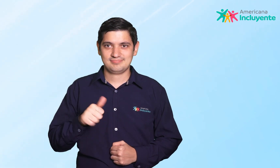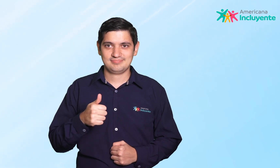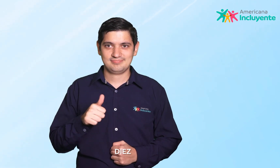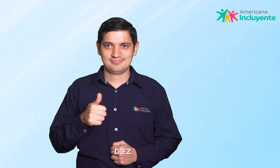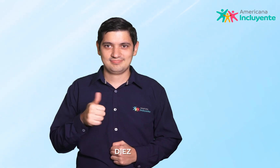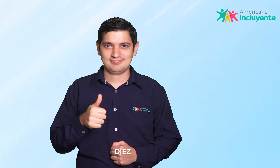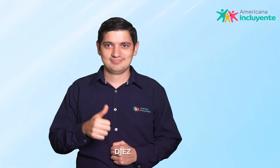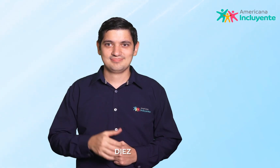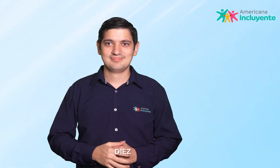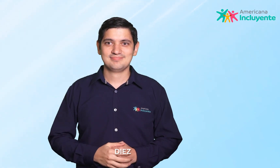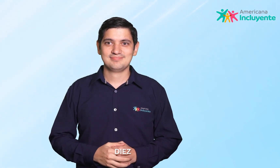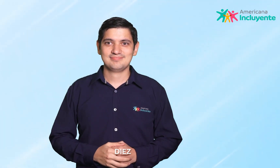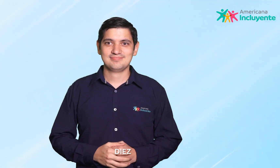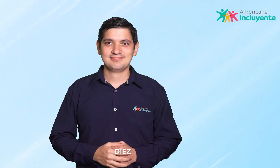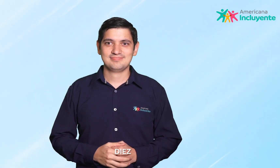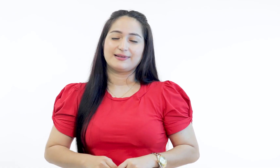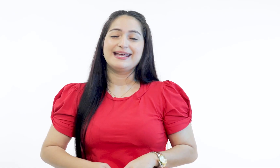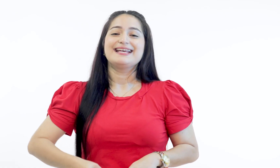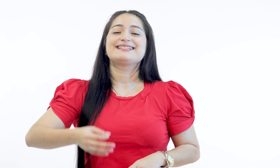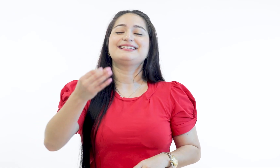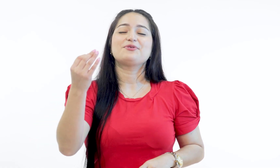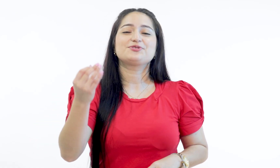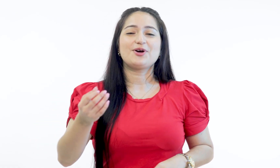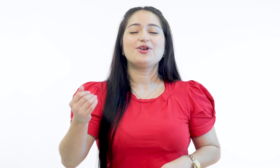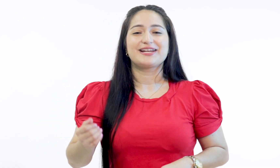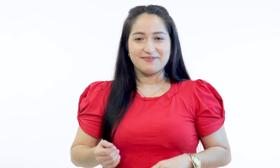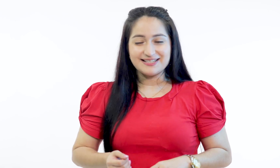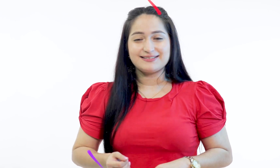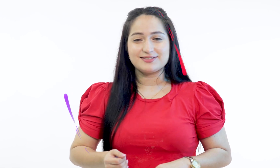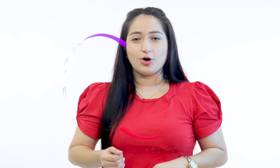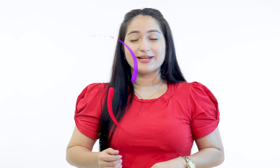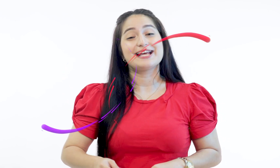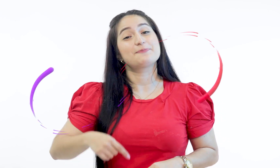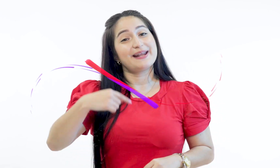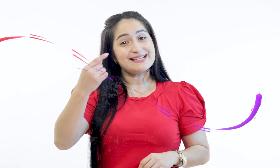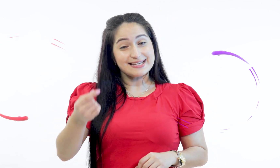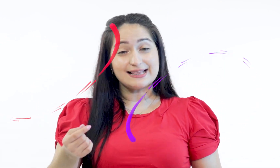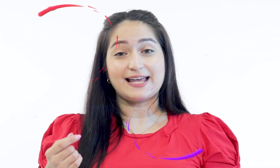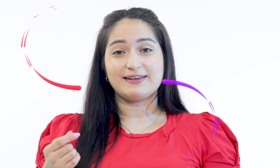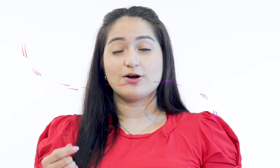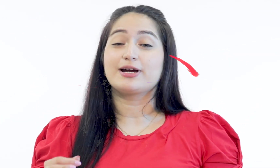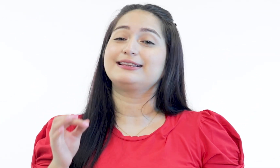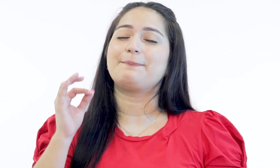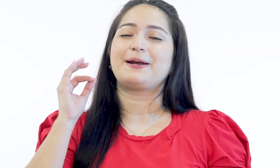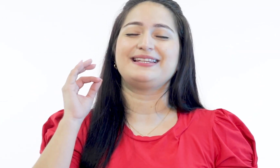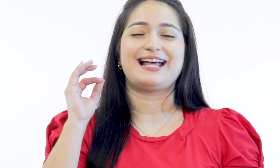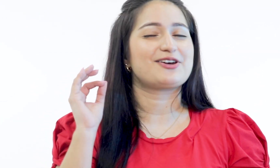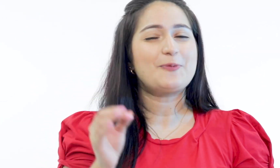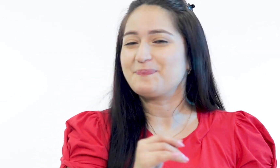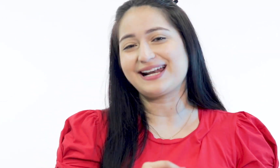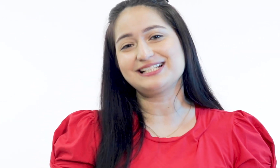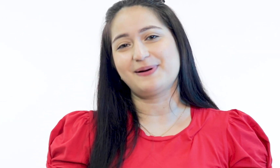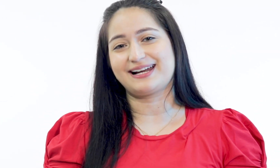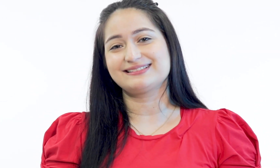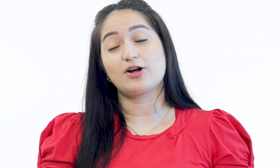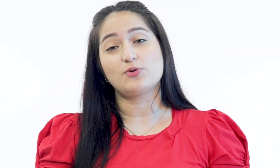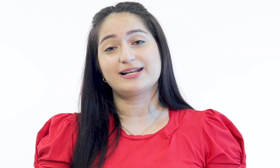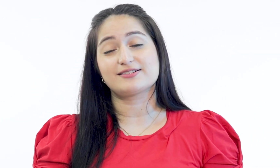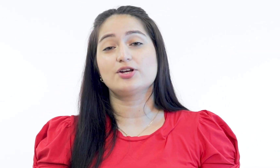10 Si te gustó lo que vistes hoy espera el siguiente video que te permitirá romper las barreras de comunicación